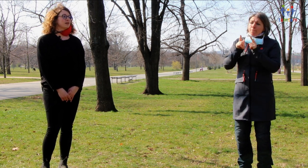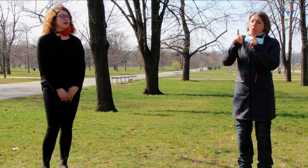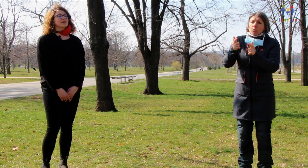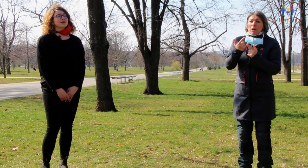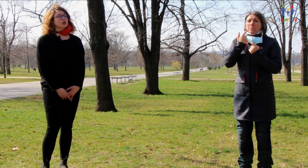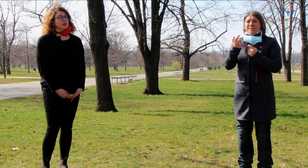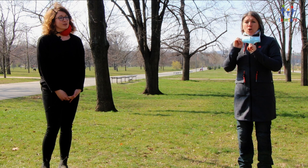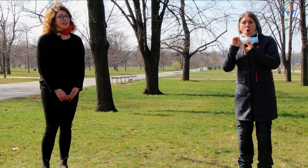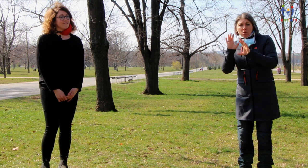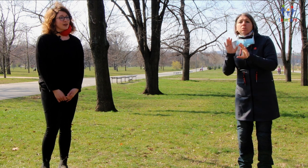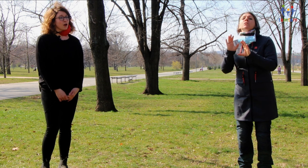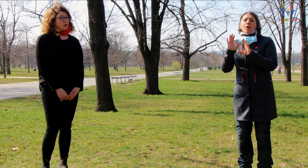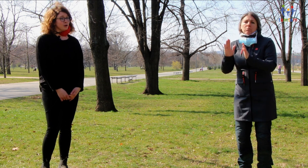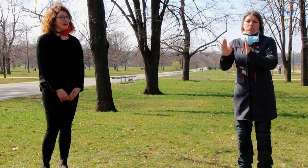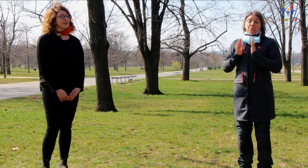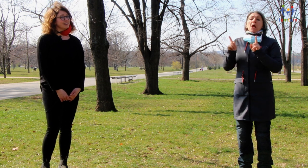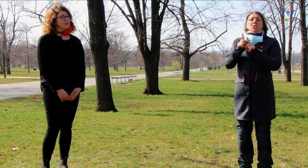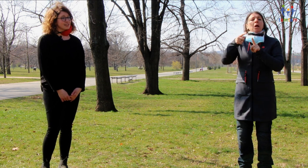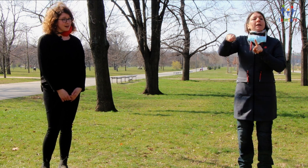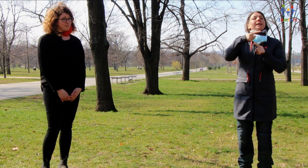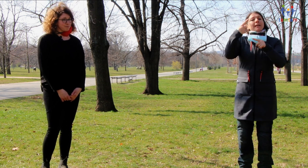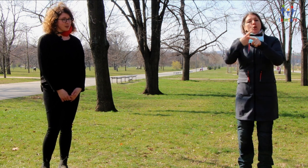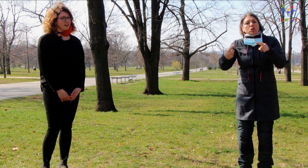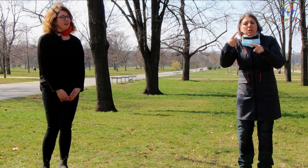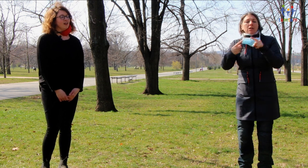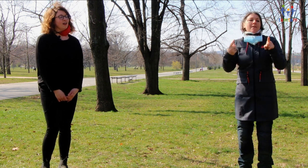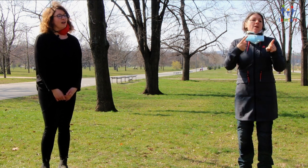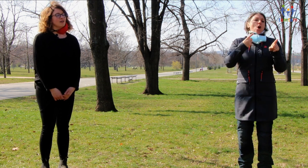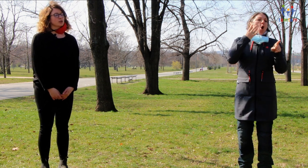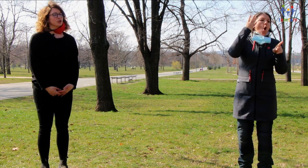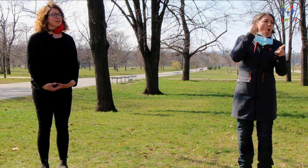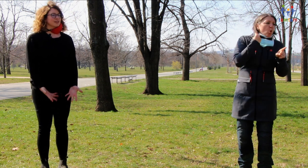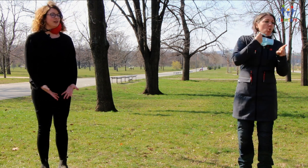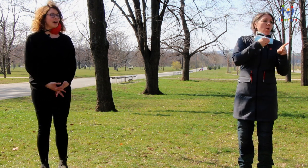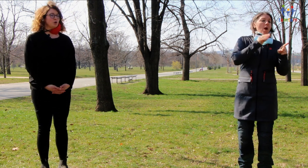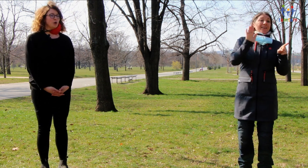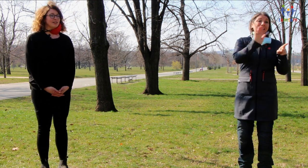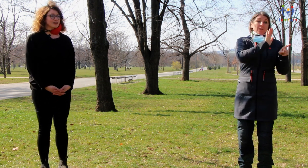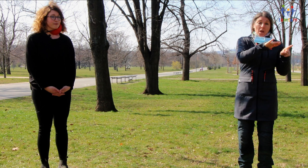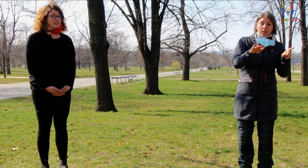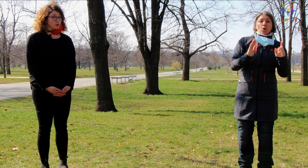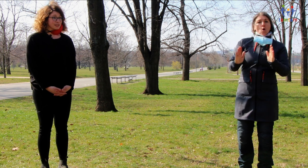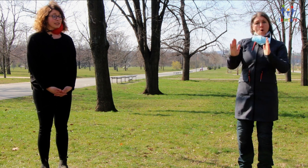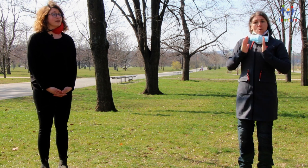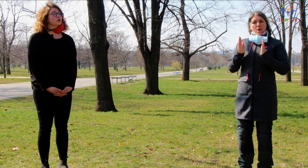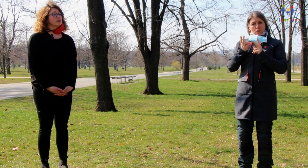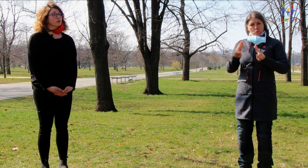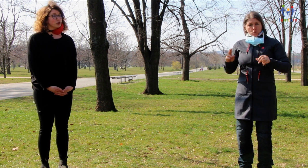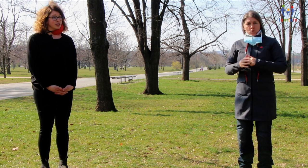Takže pro nerozly samého a oholusné a je jich blízké. Protože taková situace je hodně důležitné,